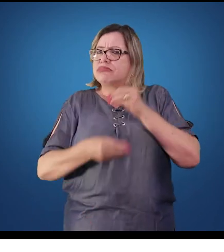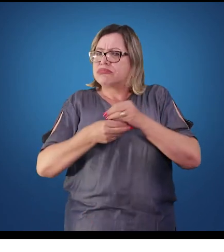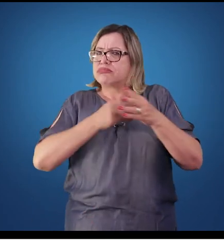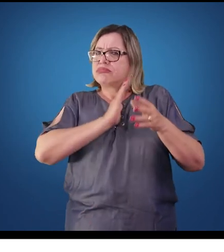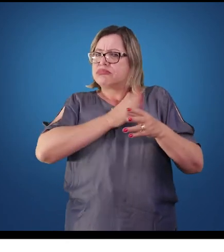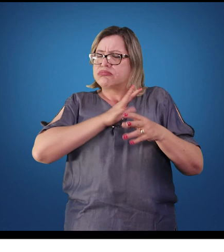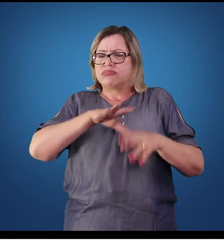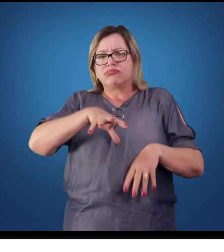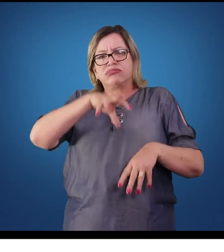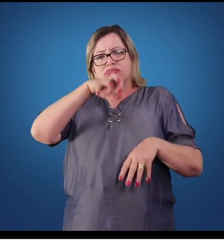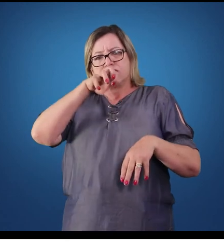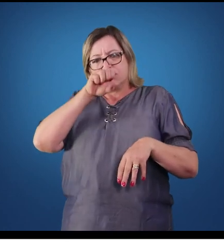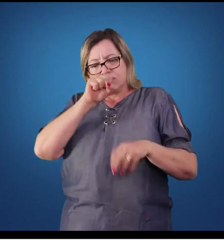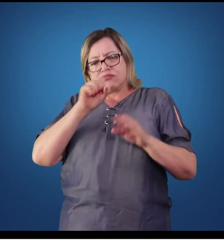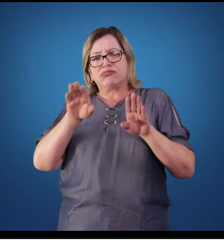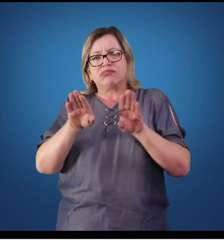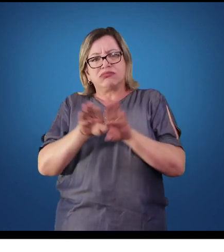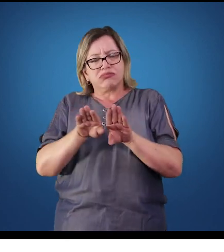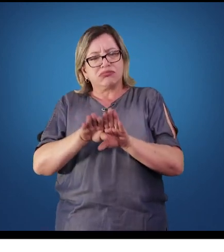agradeço.